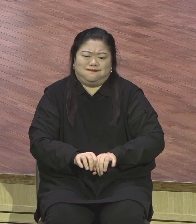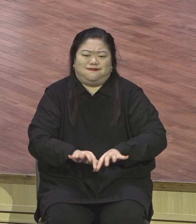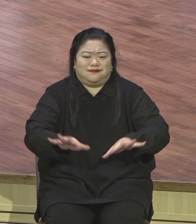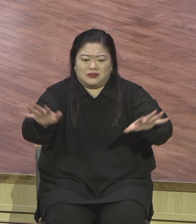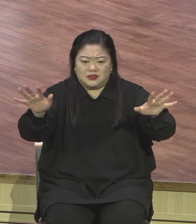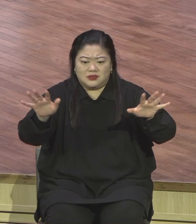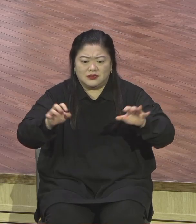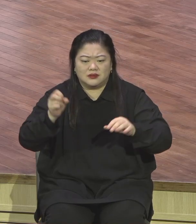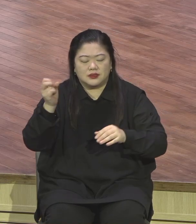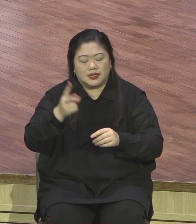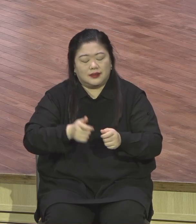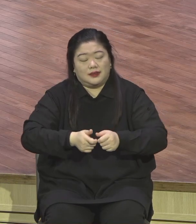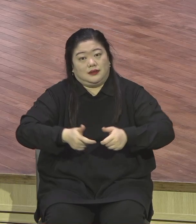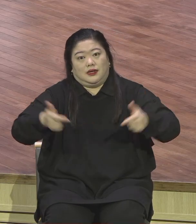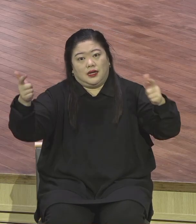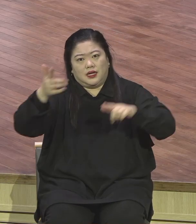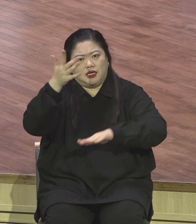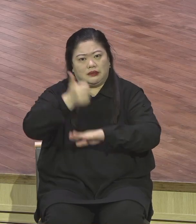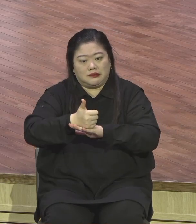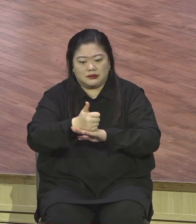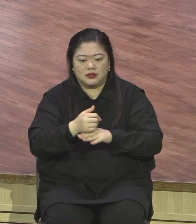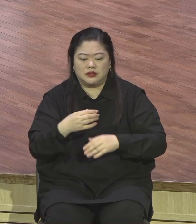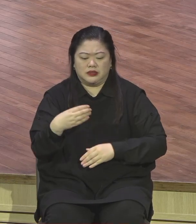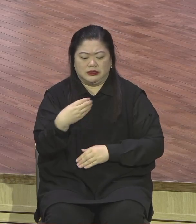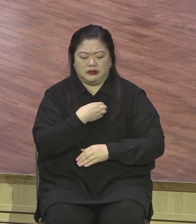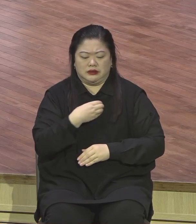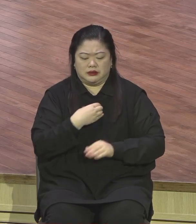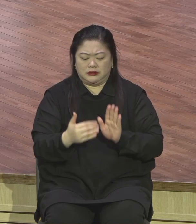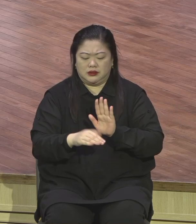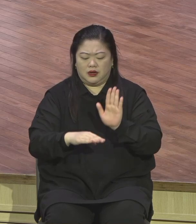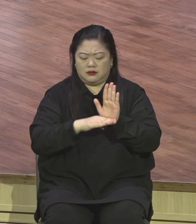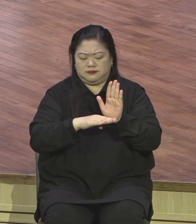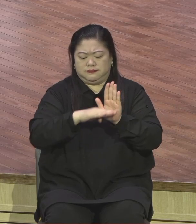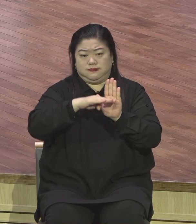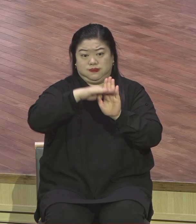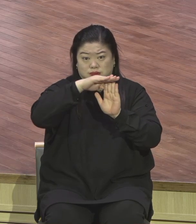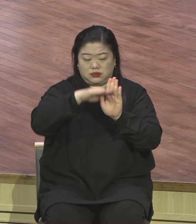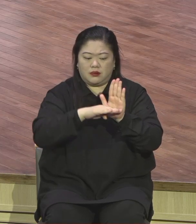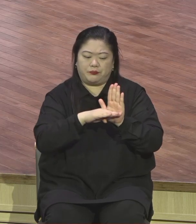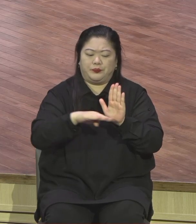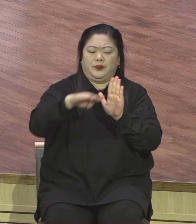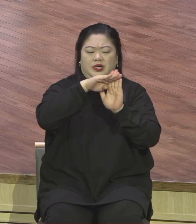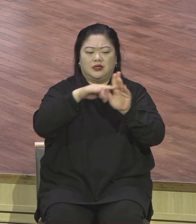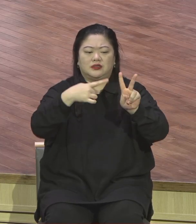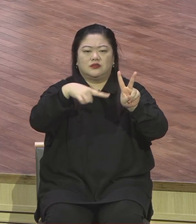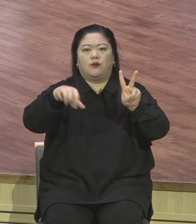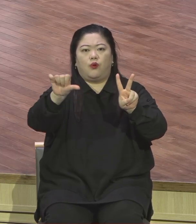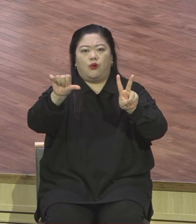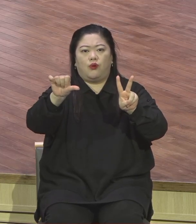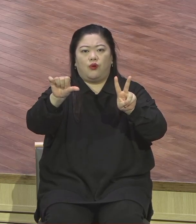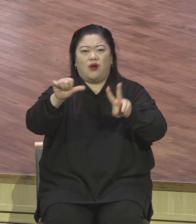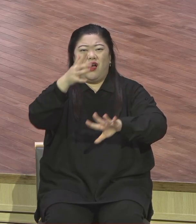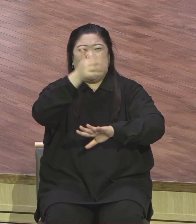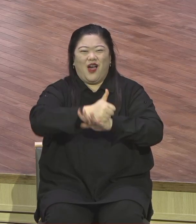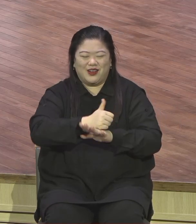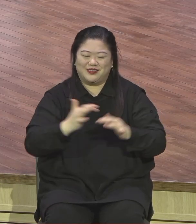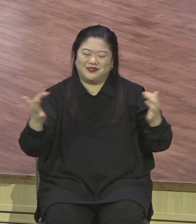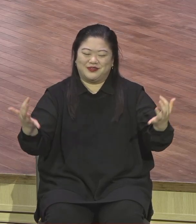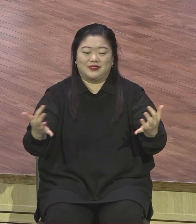.5단계로 그렇게 상향이 되었습니다. 그래서 다시 예배가 비대면으로 그렇게